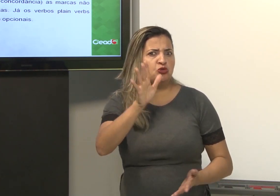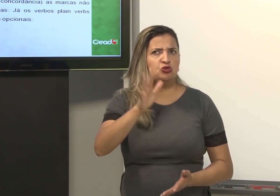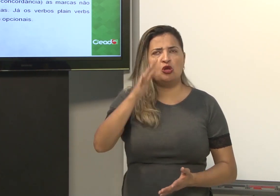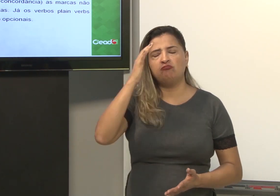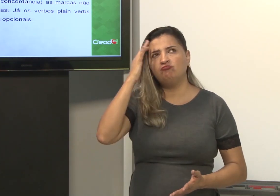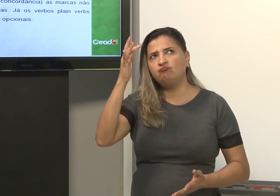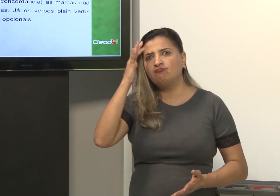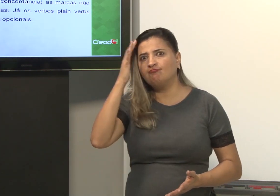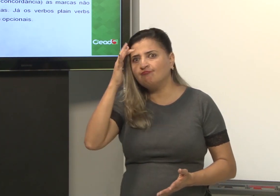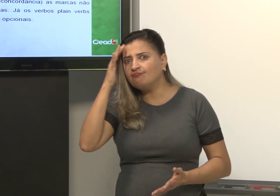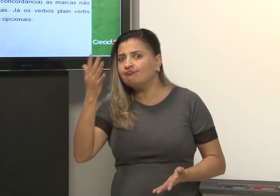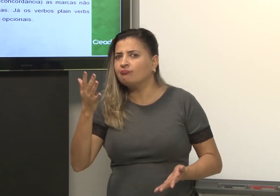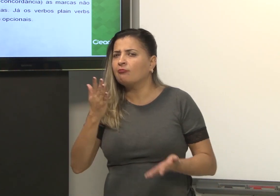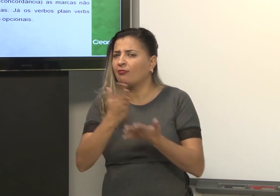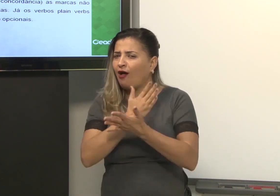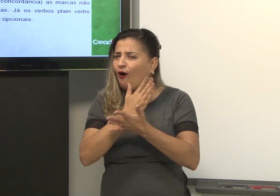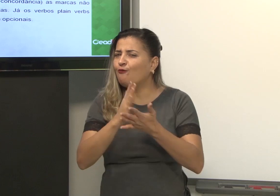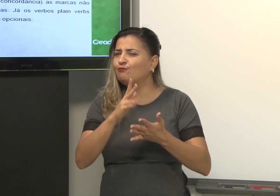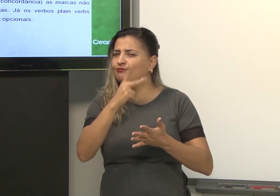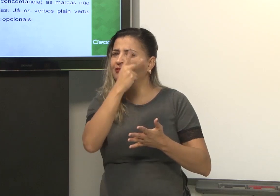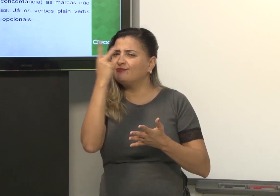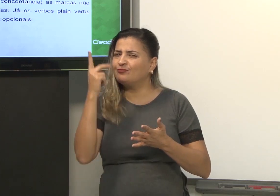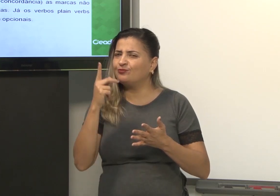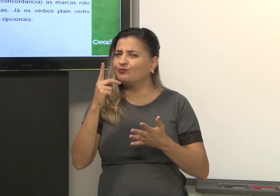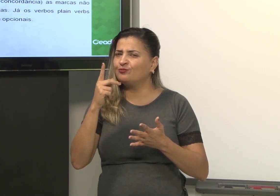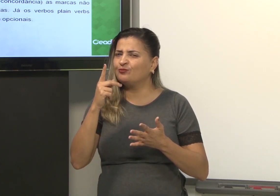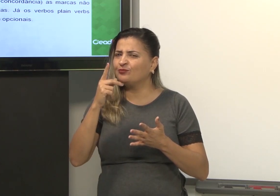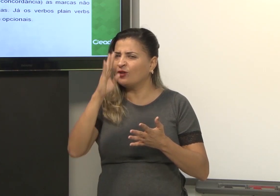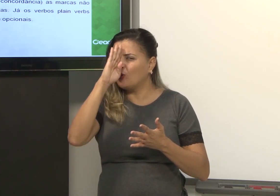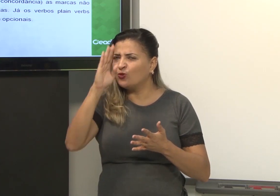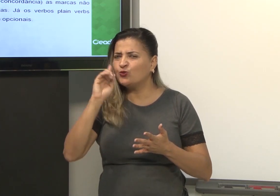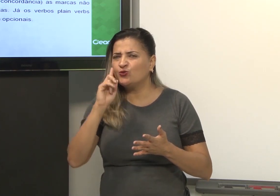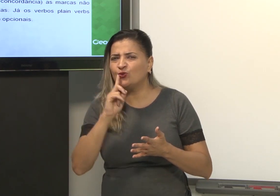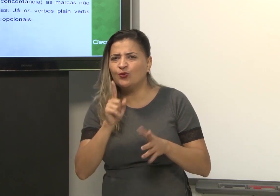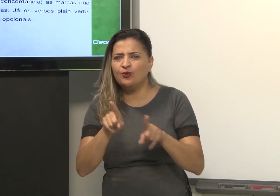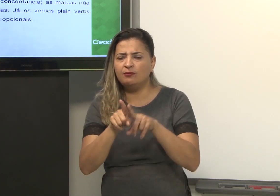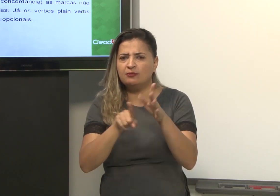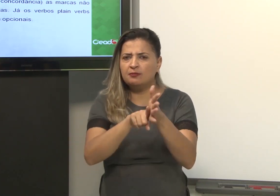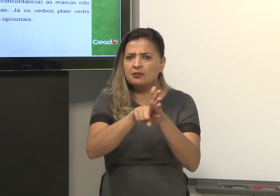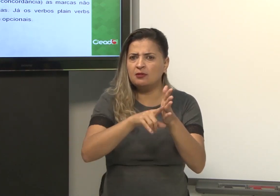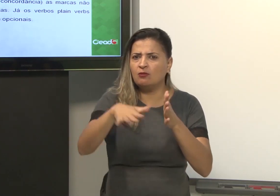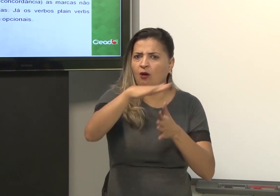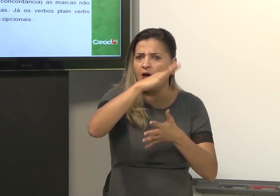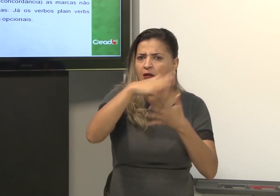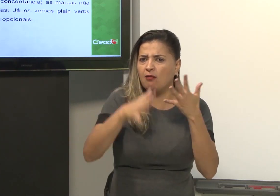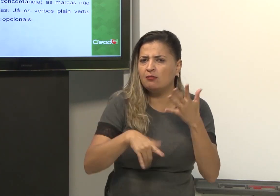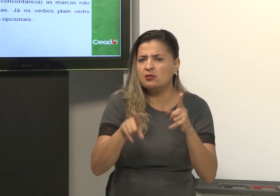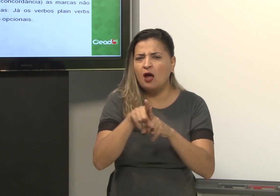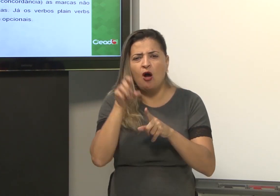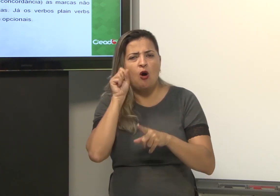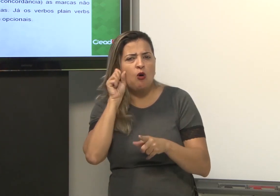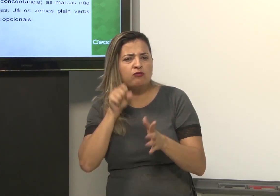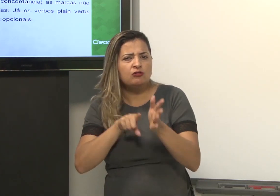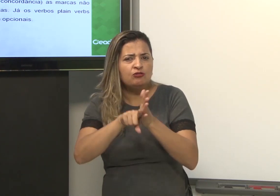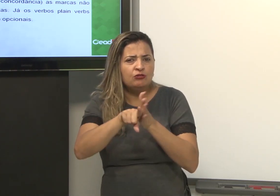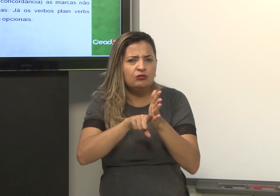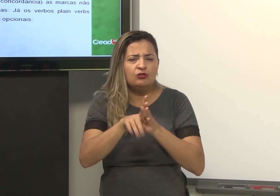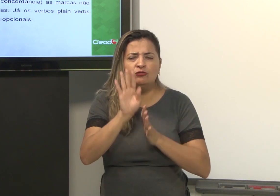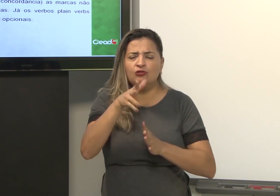Um exemplo. Vocês podem já ter pensado. Alguma pessoa, algum surdo pode ter feito uma pesquisa em Libras. Ouvinte